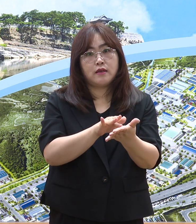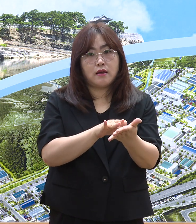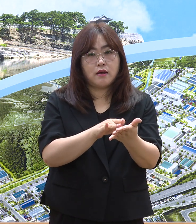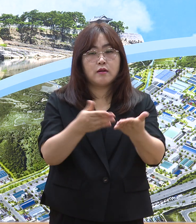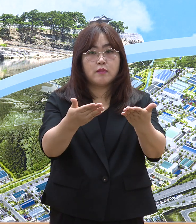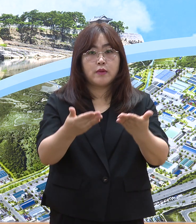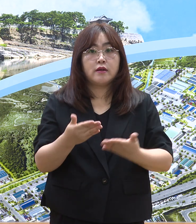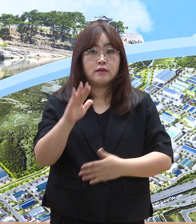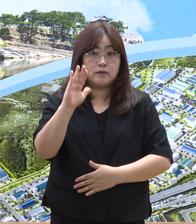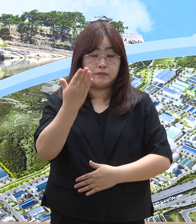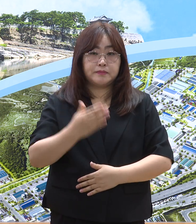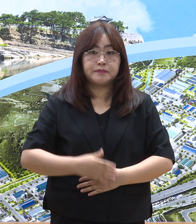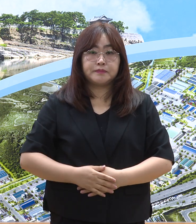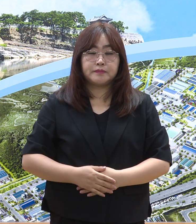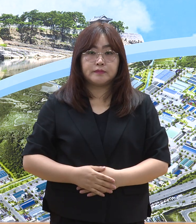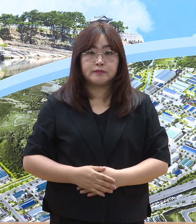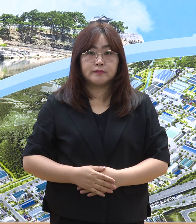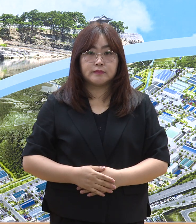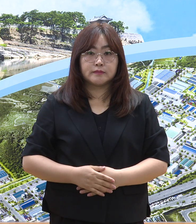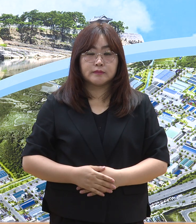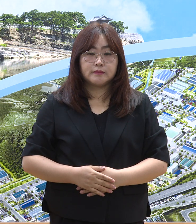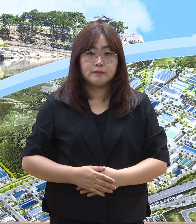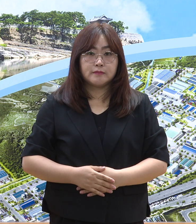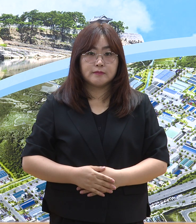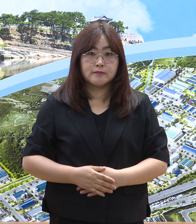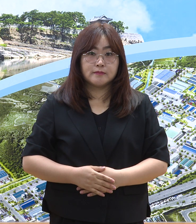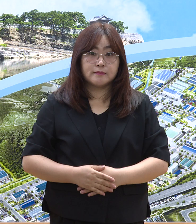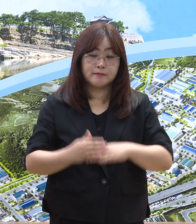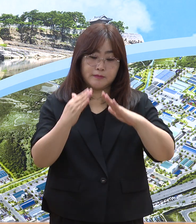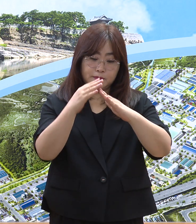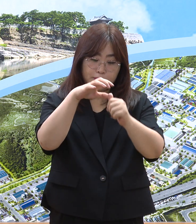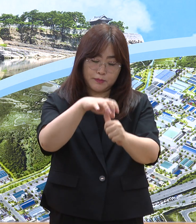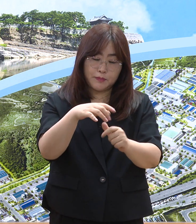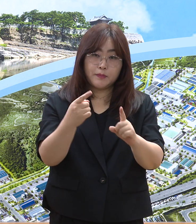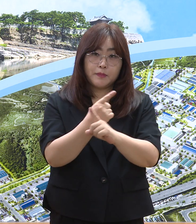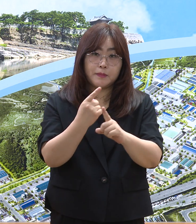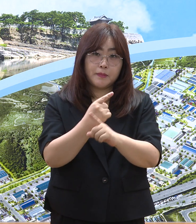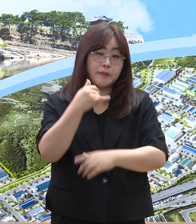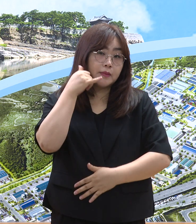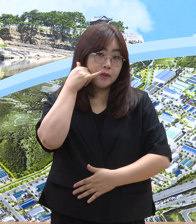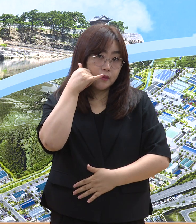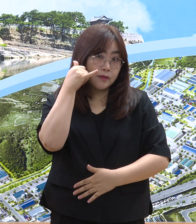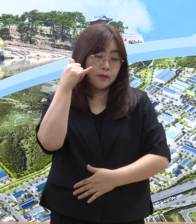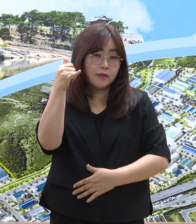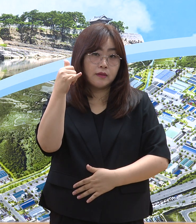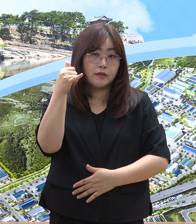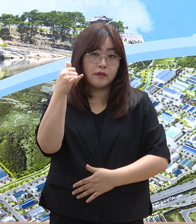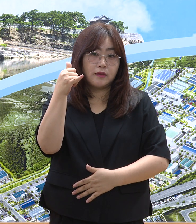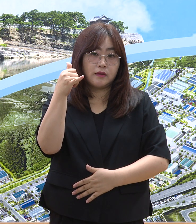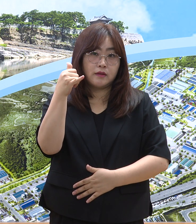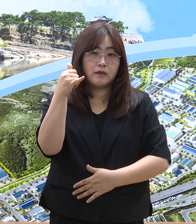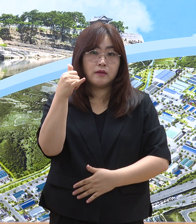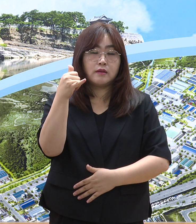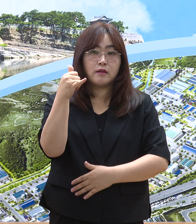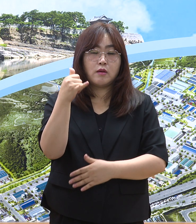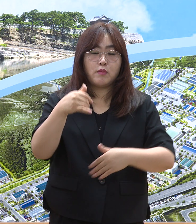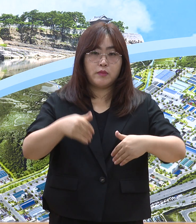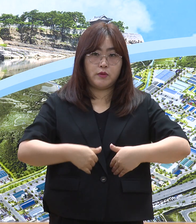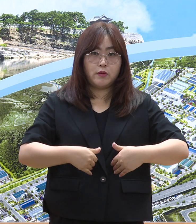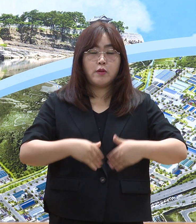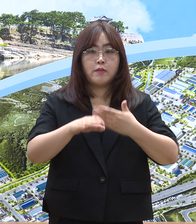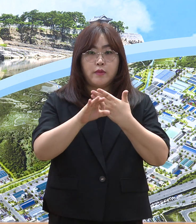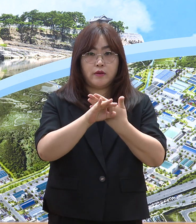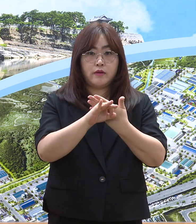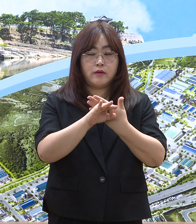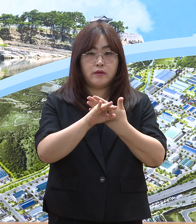처방받았습니다. 재택치료는 전화상담 등 비대면 진료를 받거나 필요한 경우